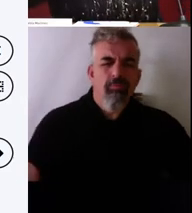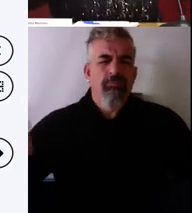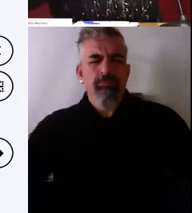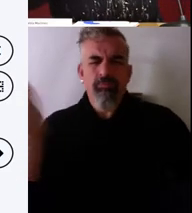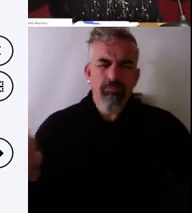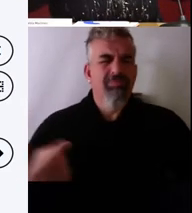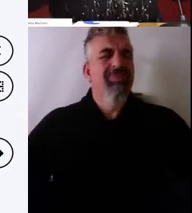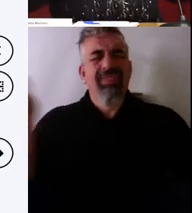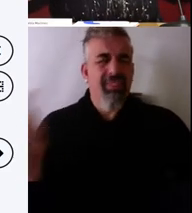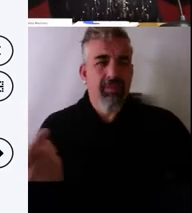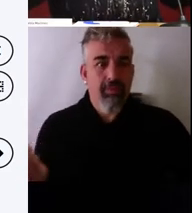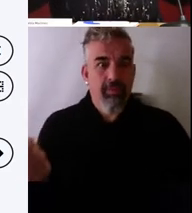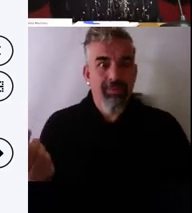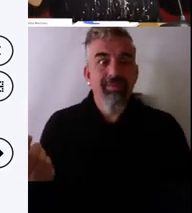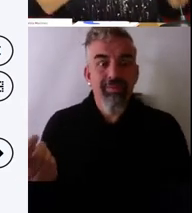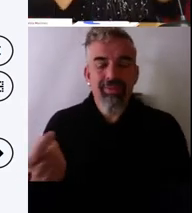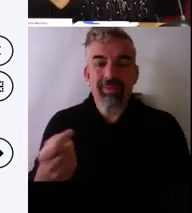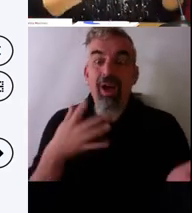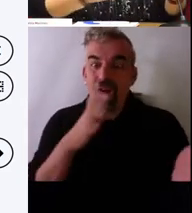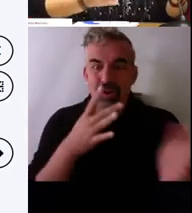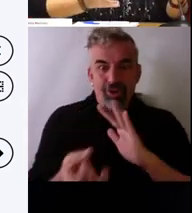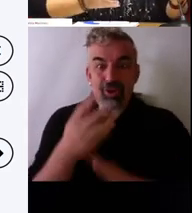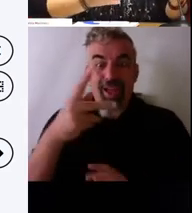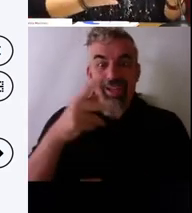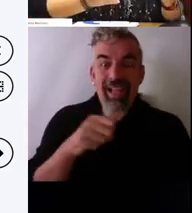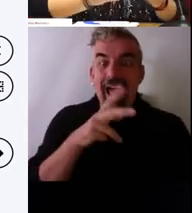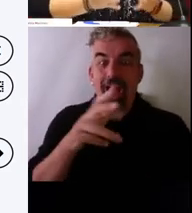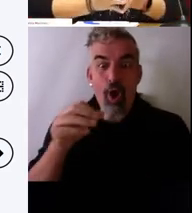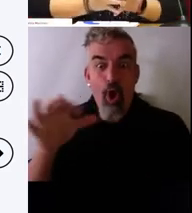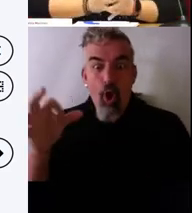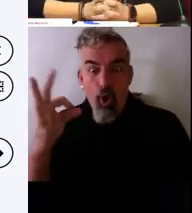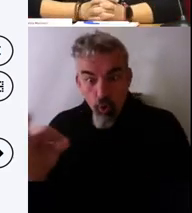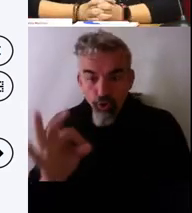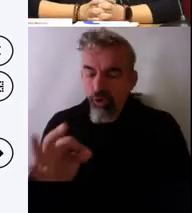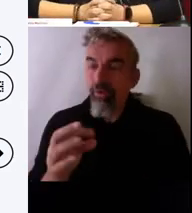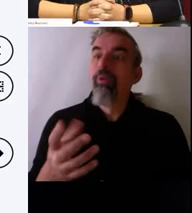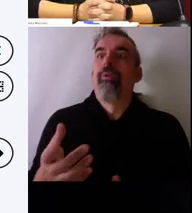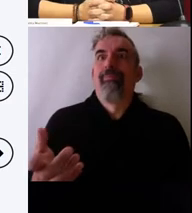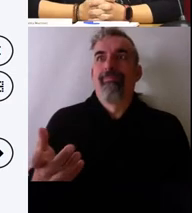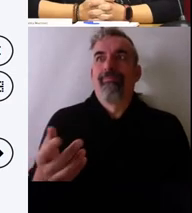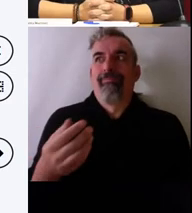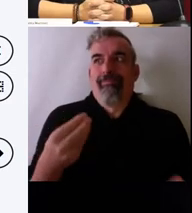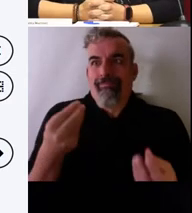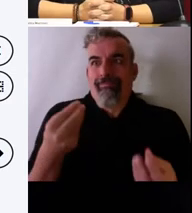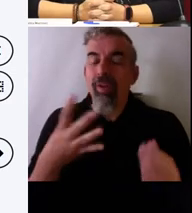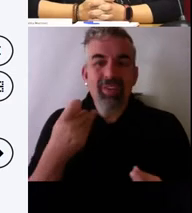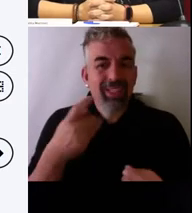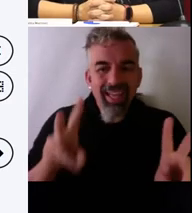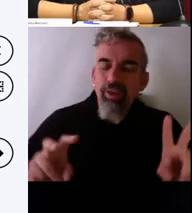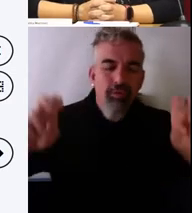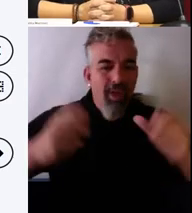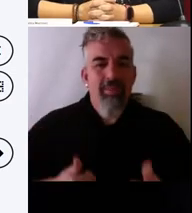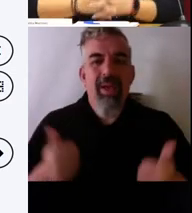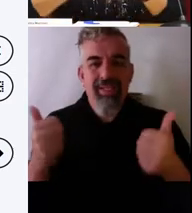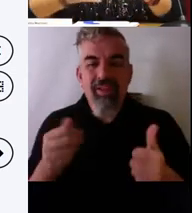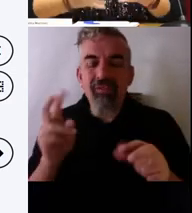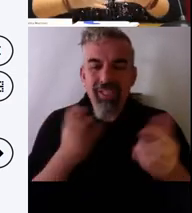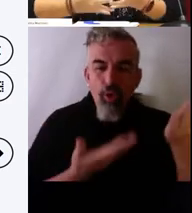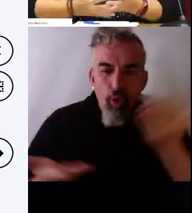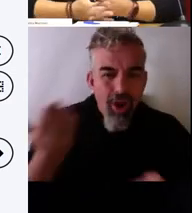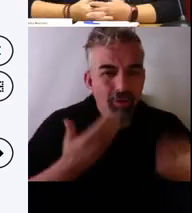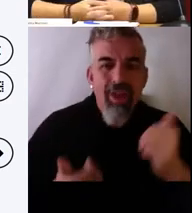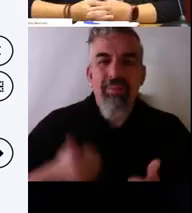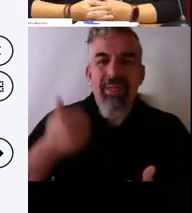un día te meten en un cajú. ¡Wow! Está bien, ¿vale? Pero, démonos